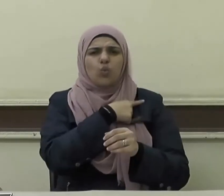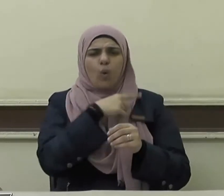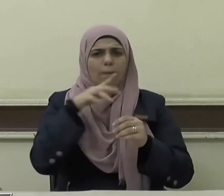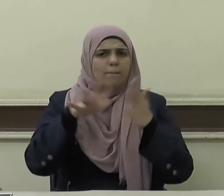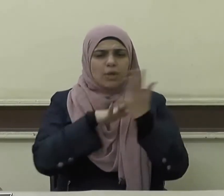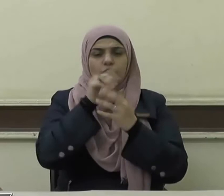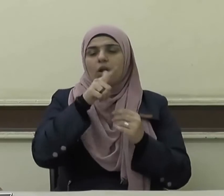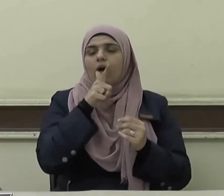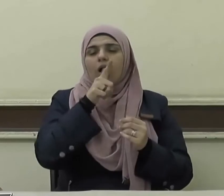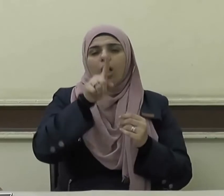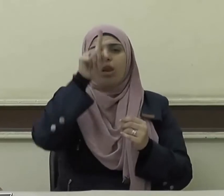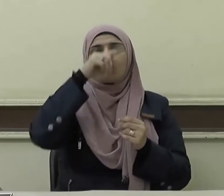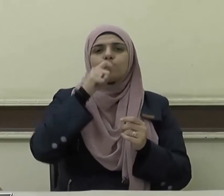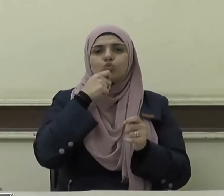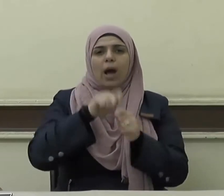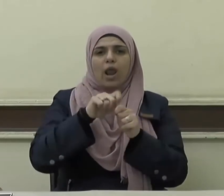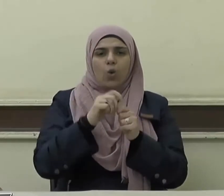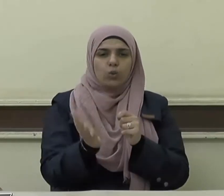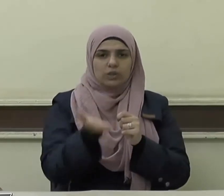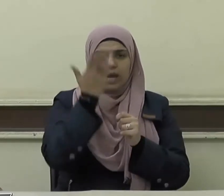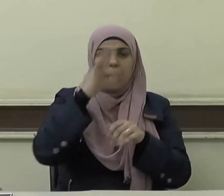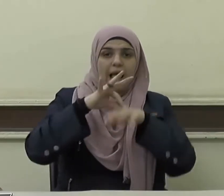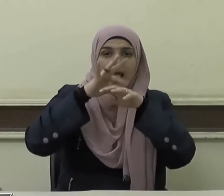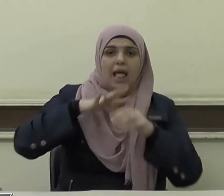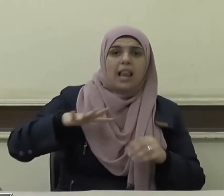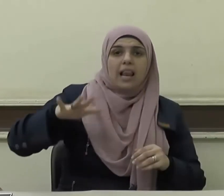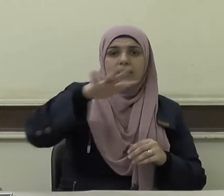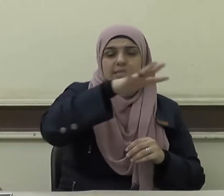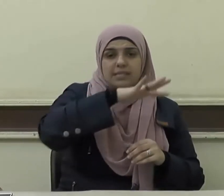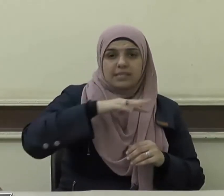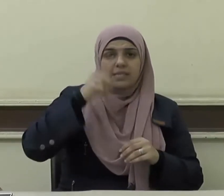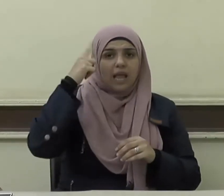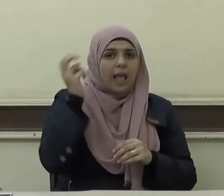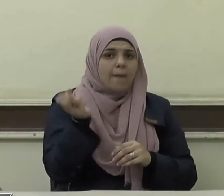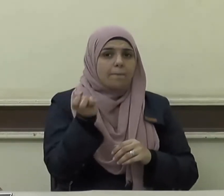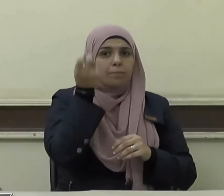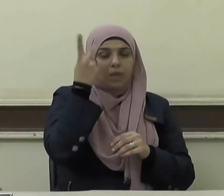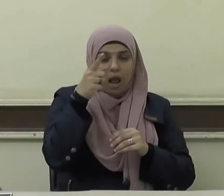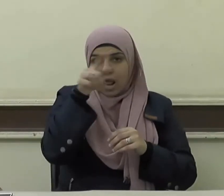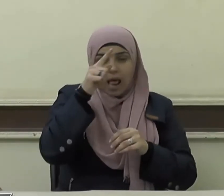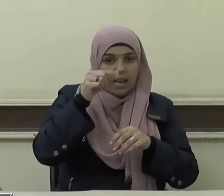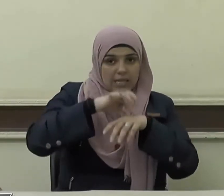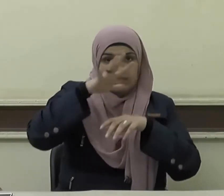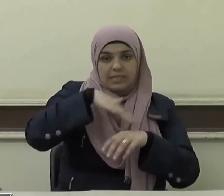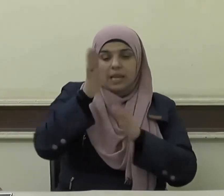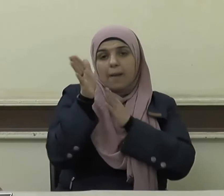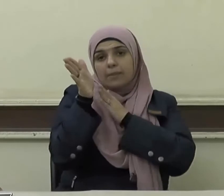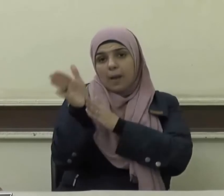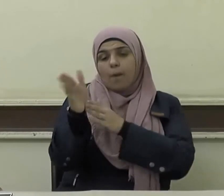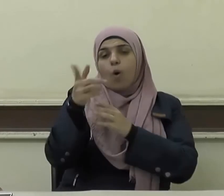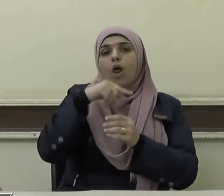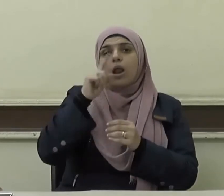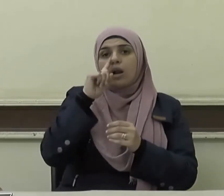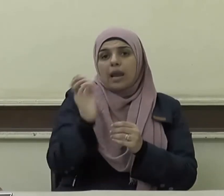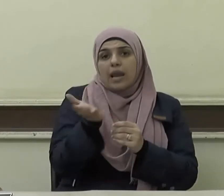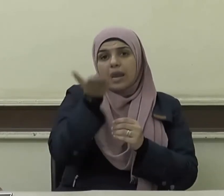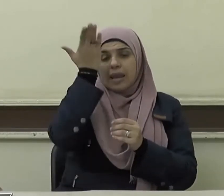الضرر قال تعالى الذين يتبعون الرسول النبي الأمي الذي